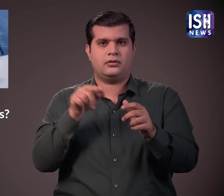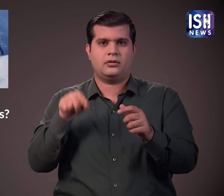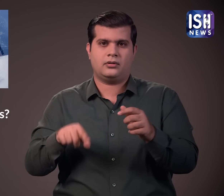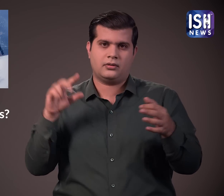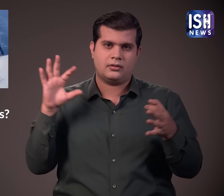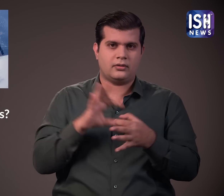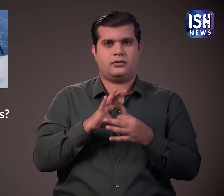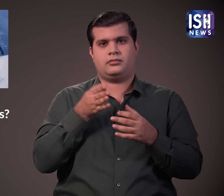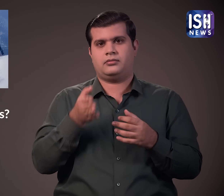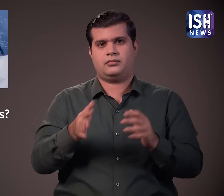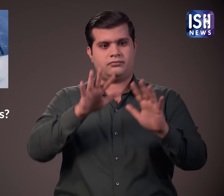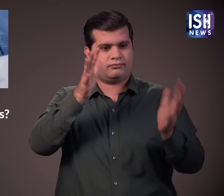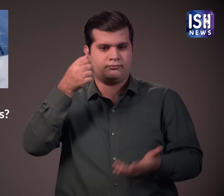इस तरह बैक डिजाइन किया गया